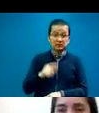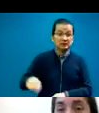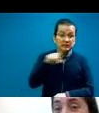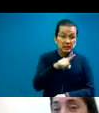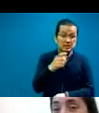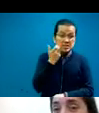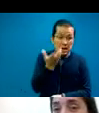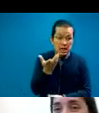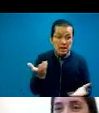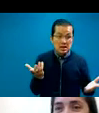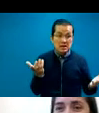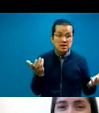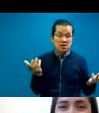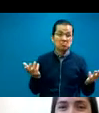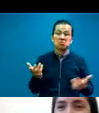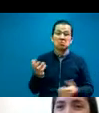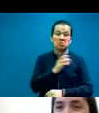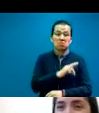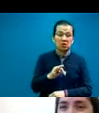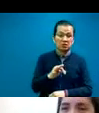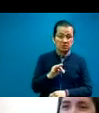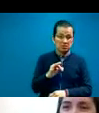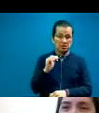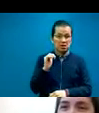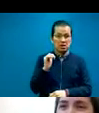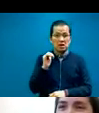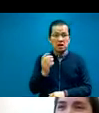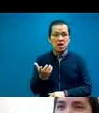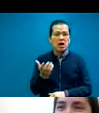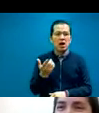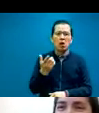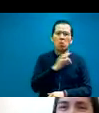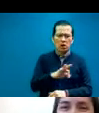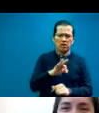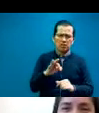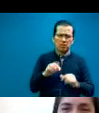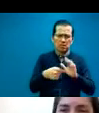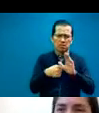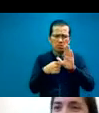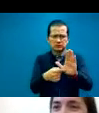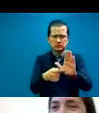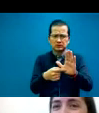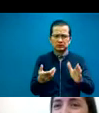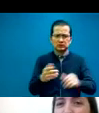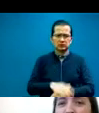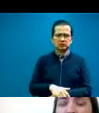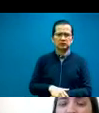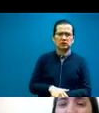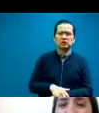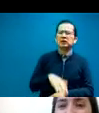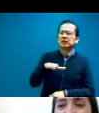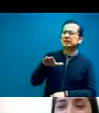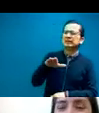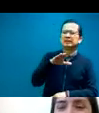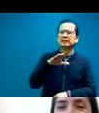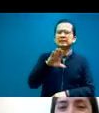les puedo enseñar cómo se hace. No sé si Cecilia me puede ayudar